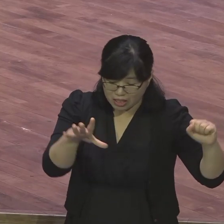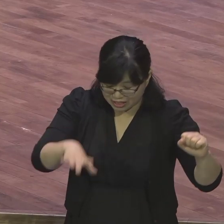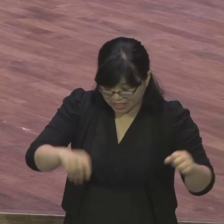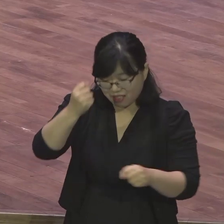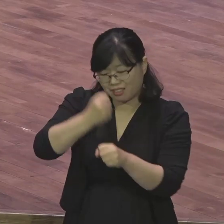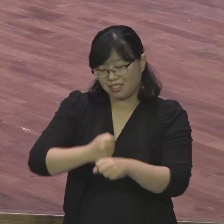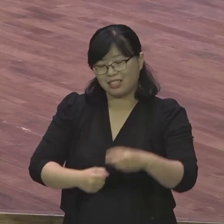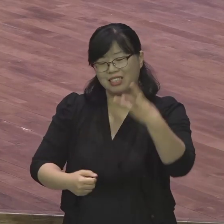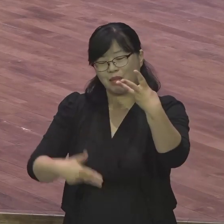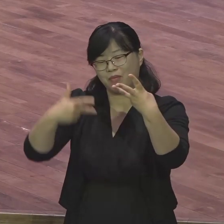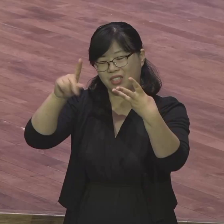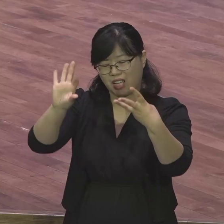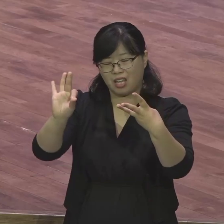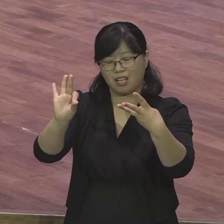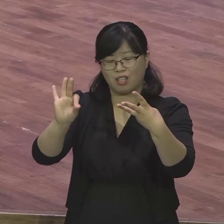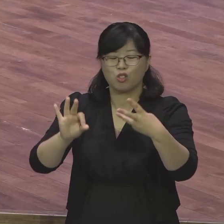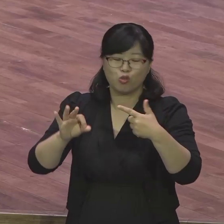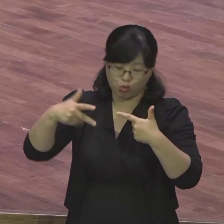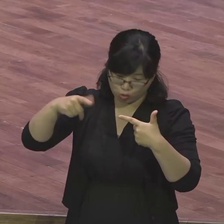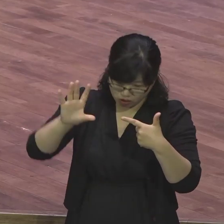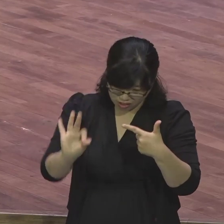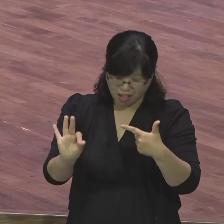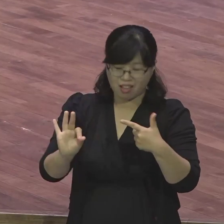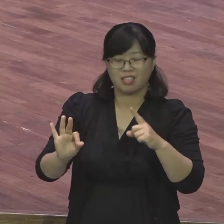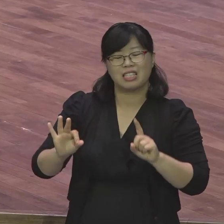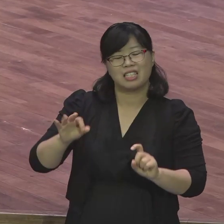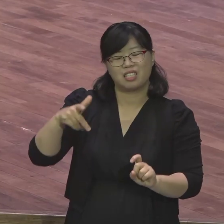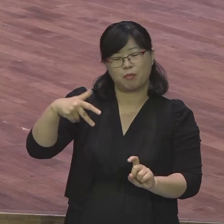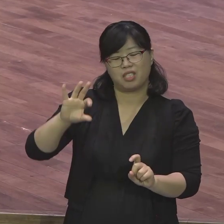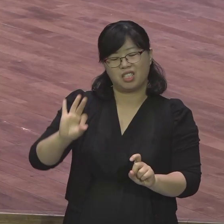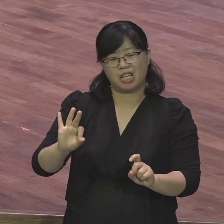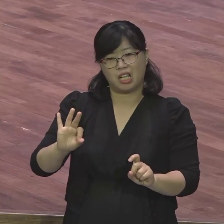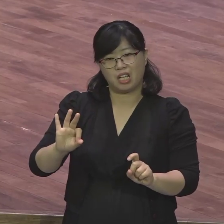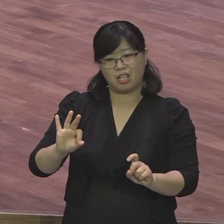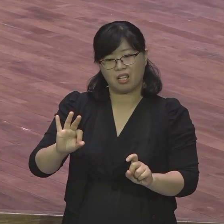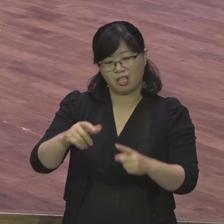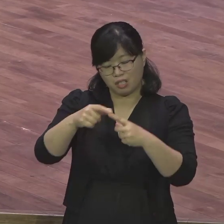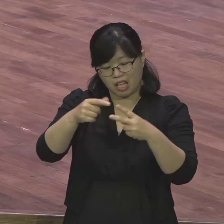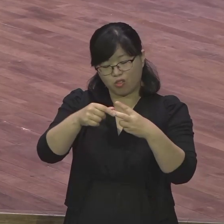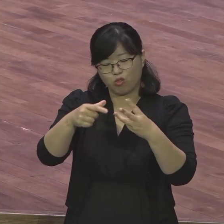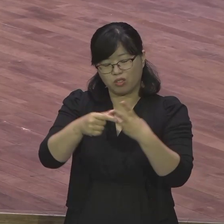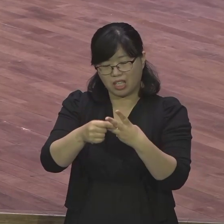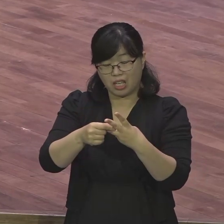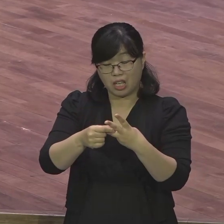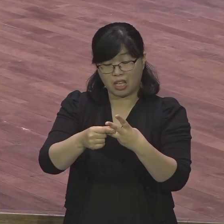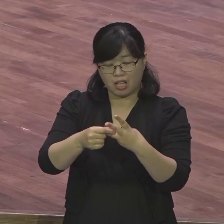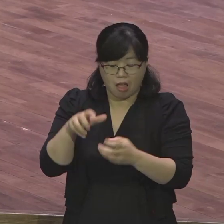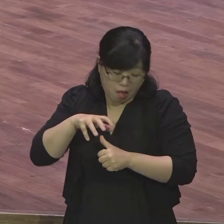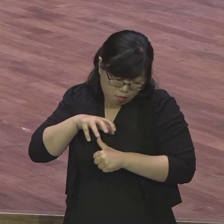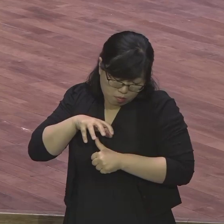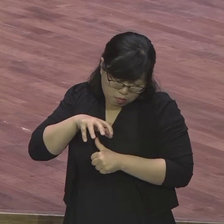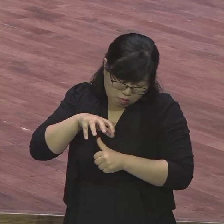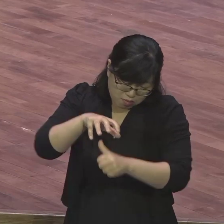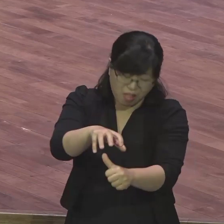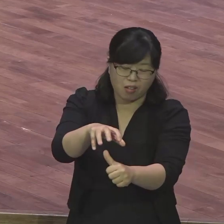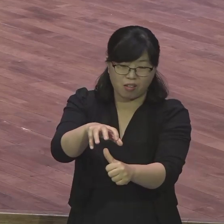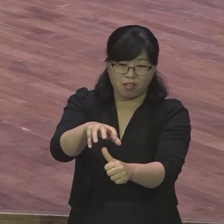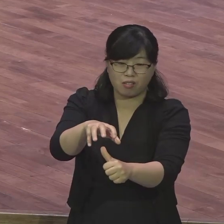여러분 성경에 예수님 오신 이후에 예수님부터 시작해서 머리에 둘 곳도 없었어요.